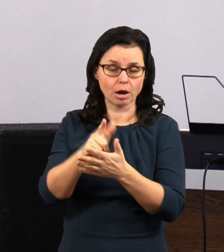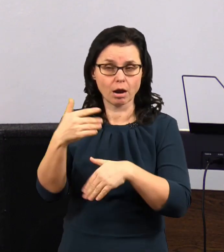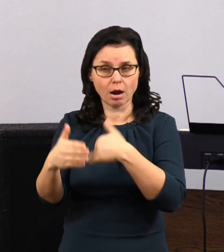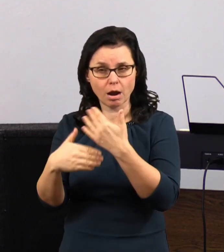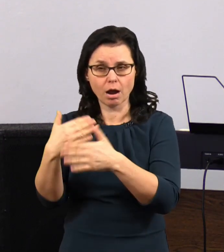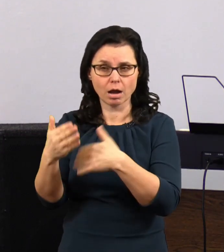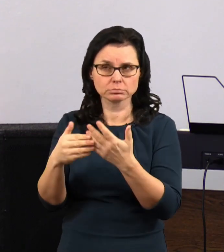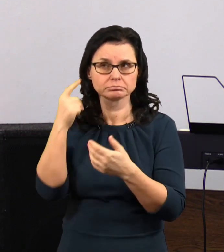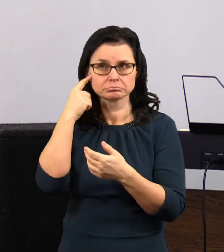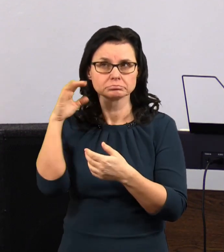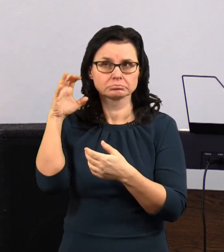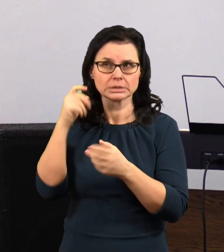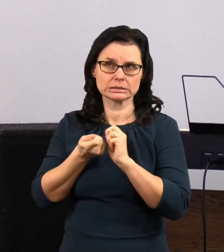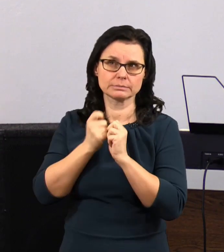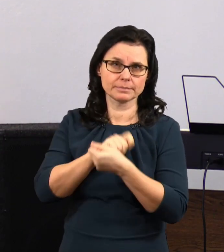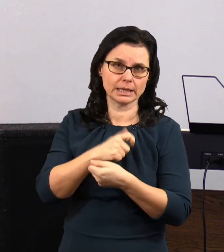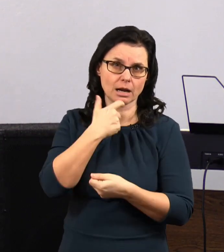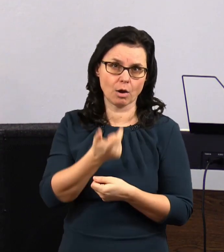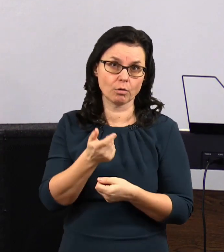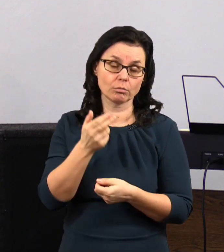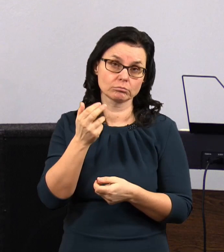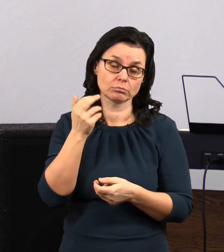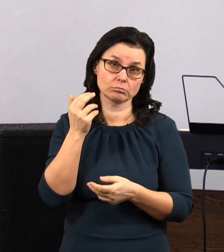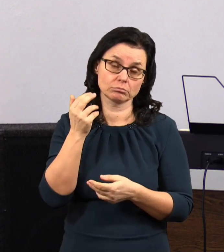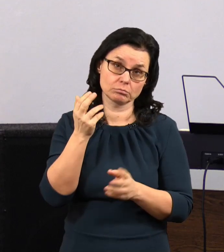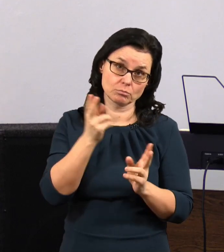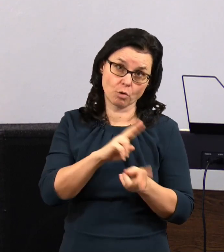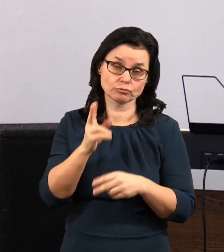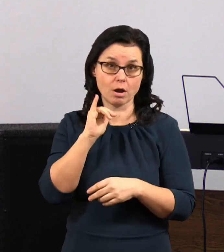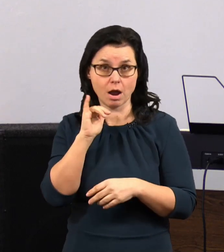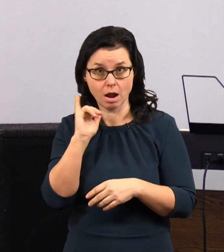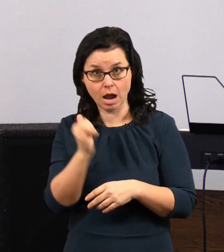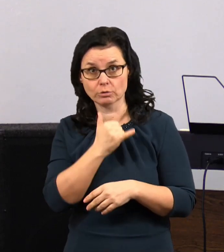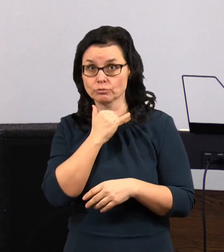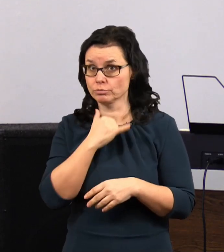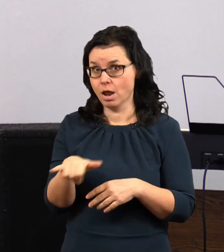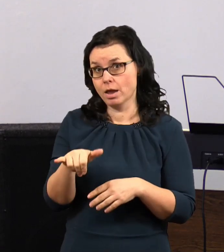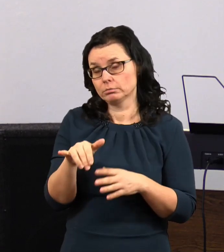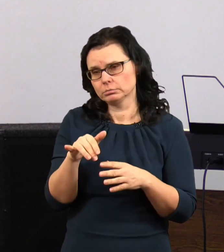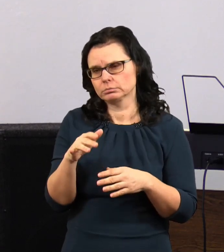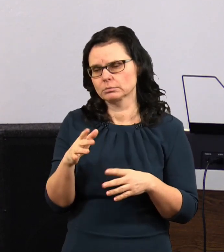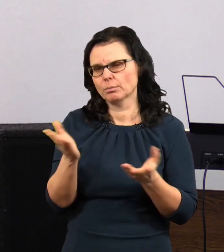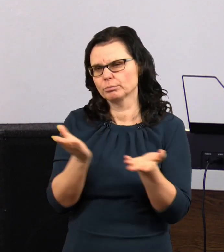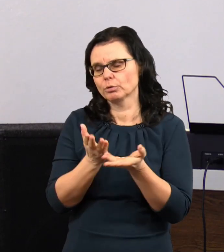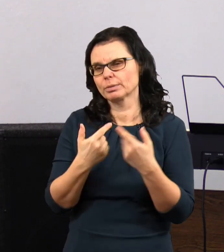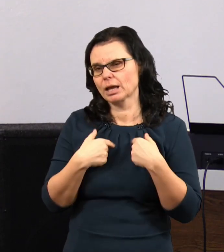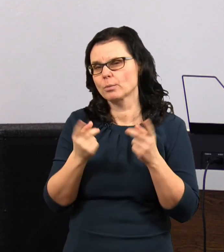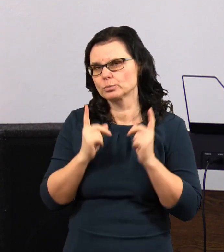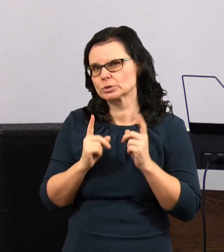muset upravit svůj názor, možná, že ne, ale možná, že jo, tak jsem to musel udělat i já.